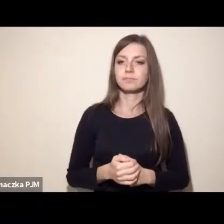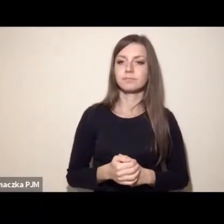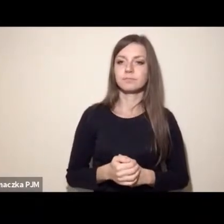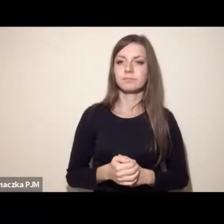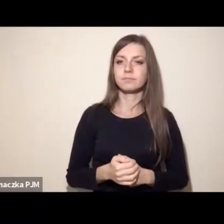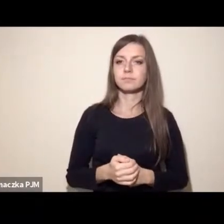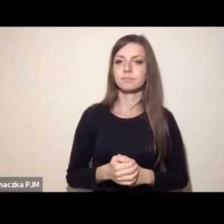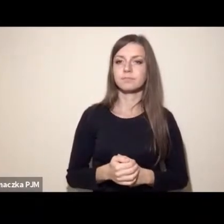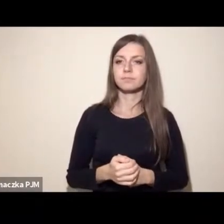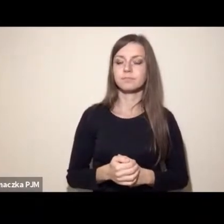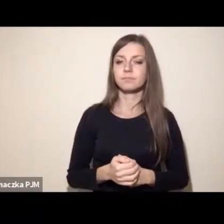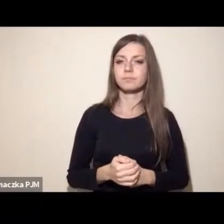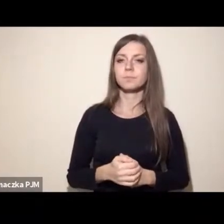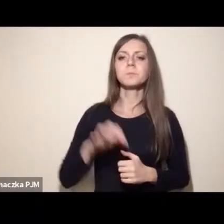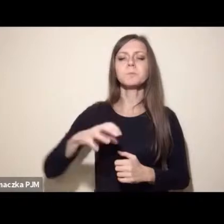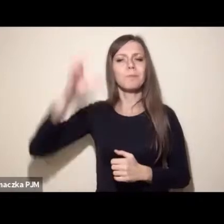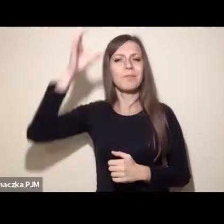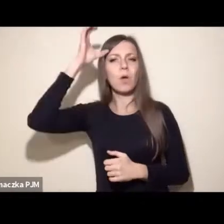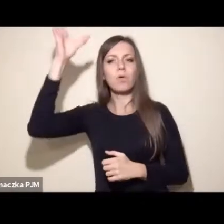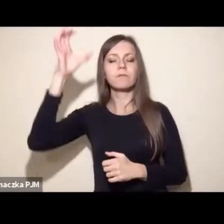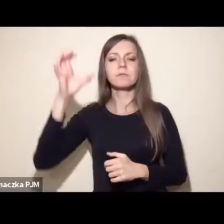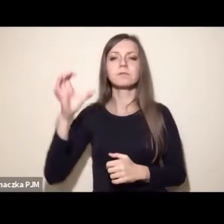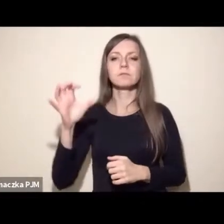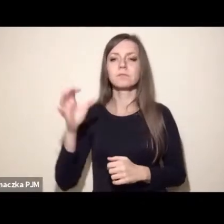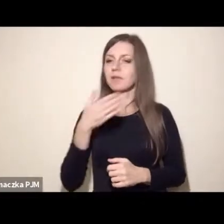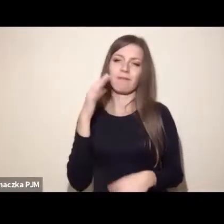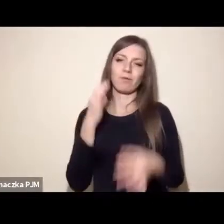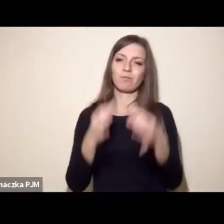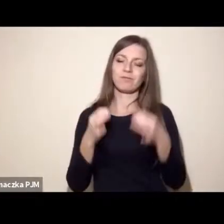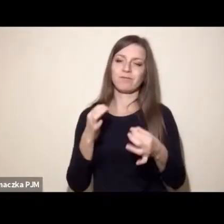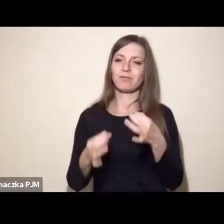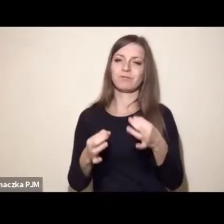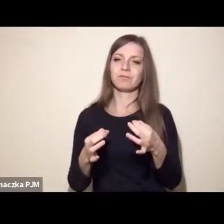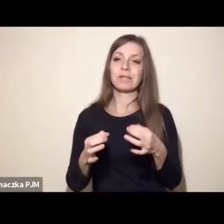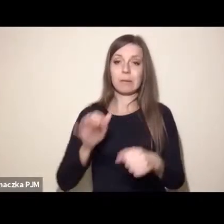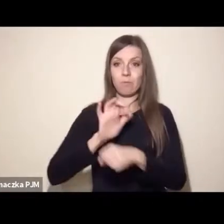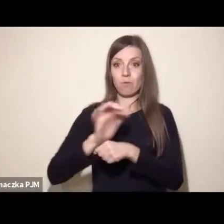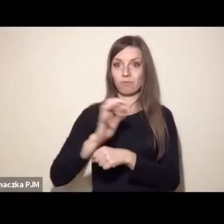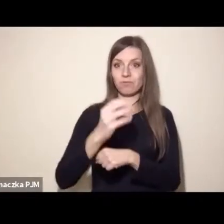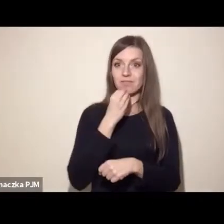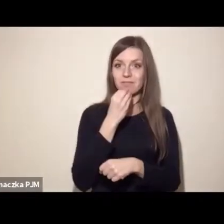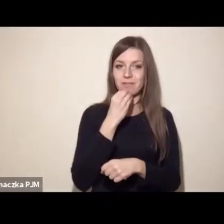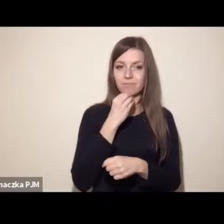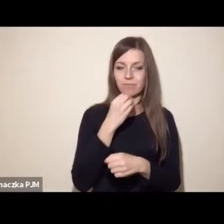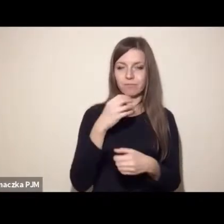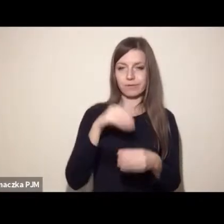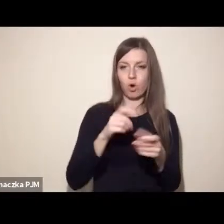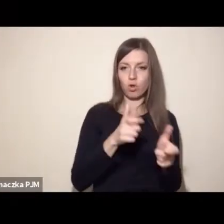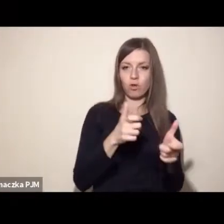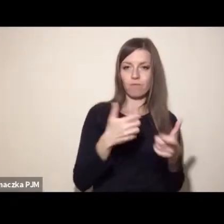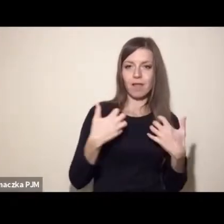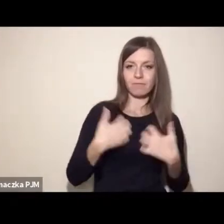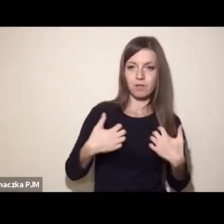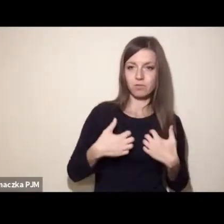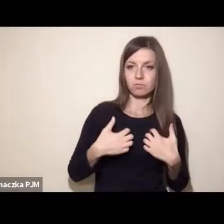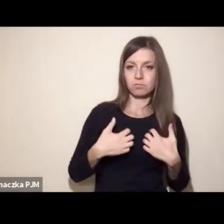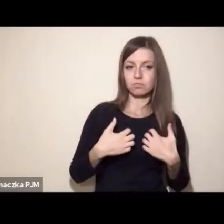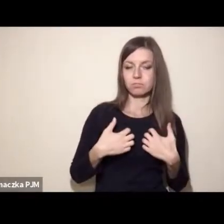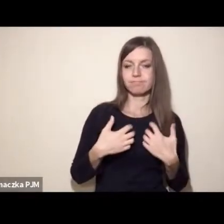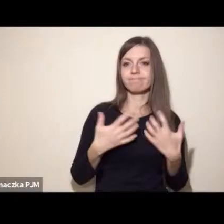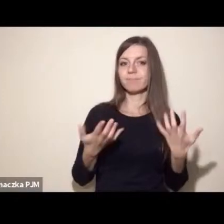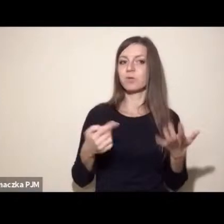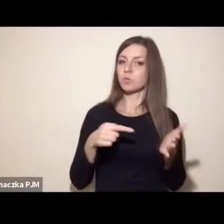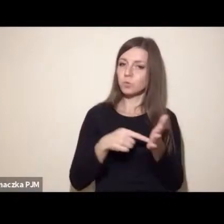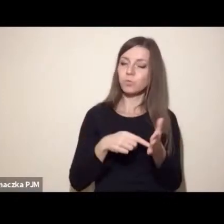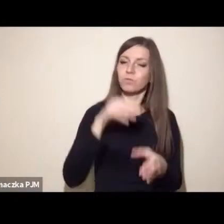Ze strony naukowej nie ma żadnych wątpliwości, że produkcja żywności w tym hodowle zwierząt to jest kluczowy obszar, w